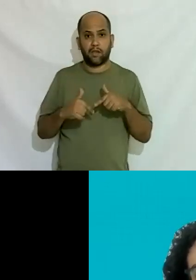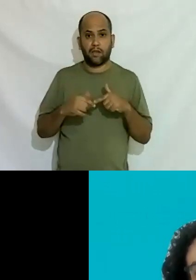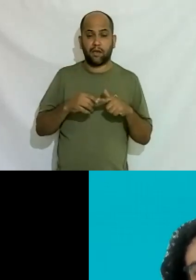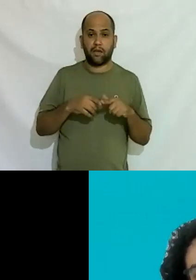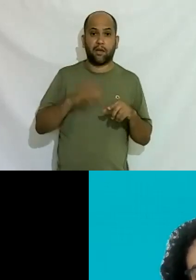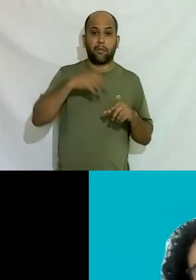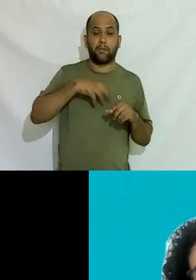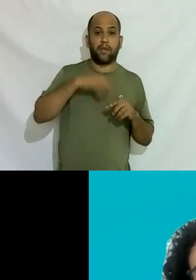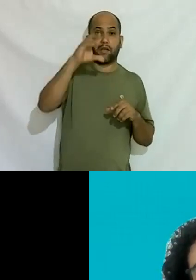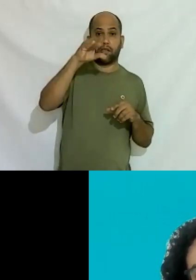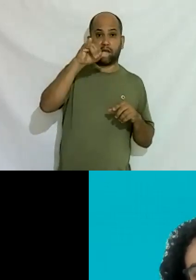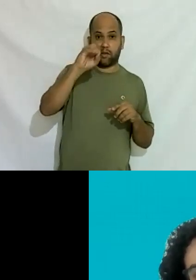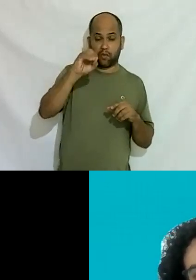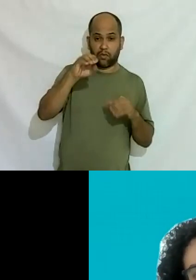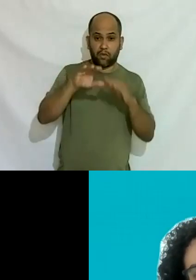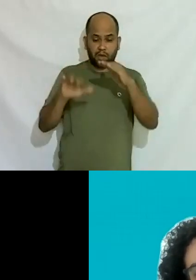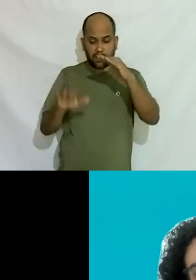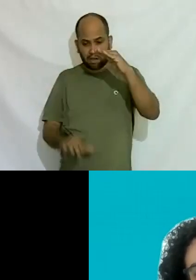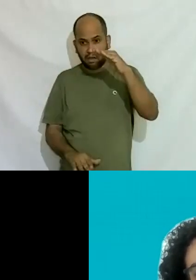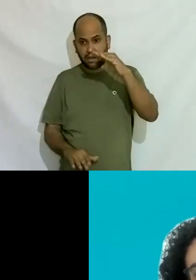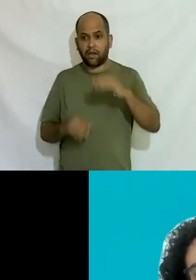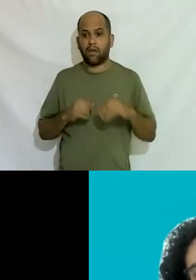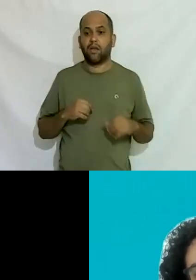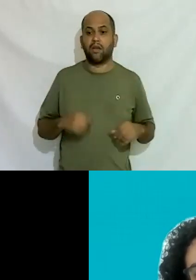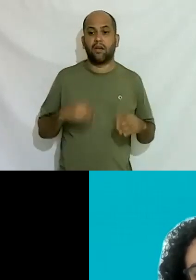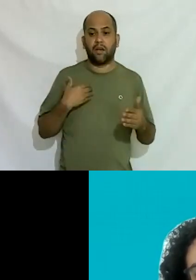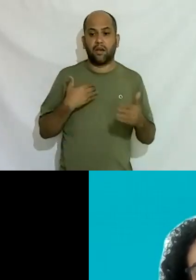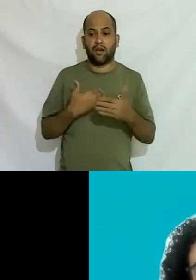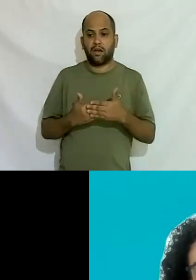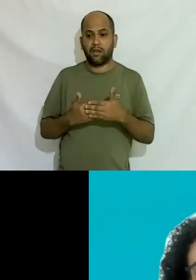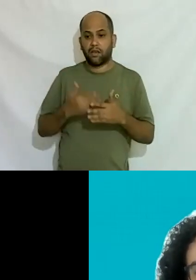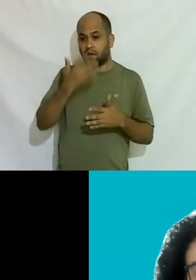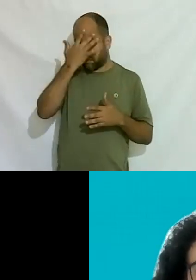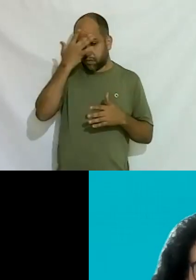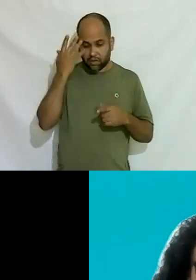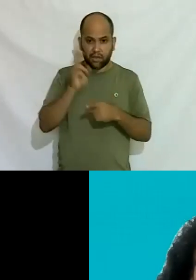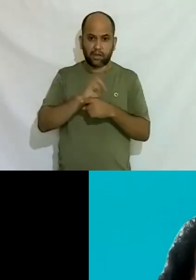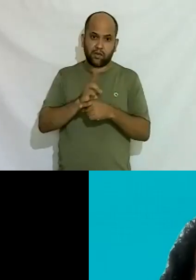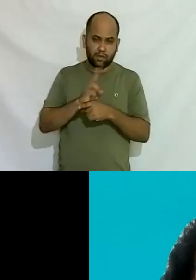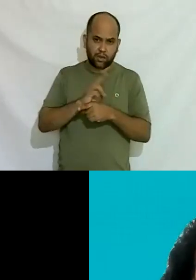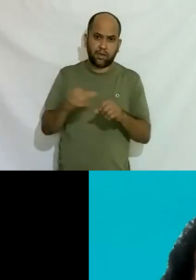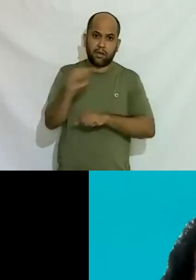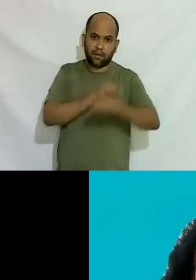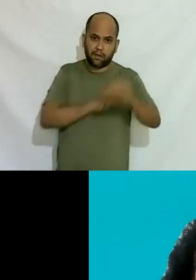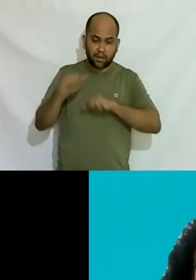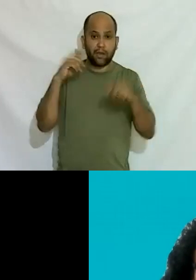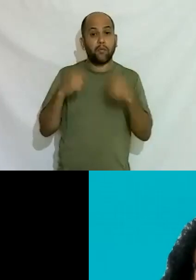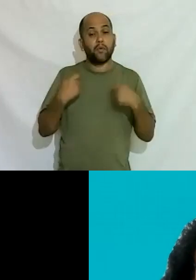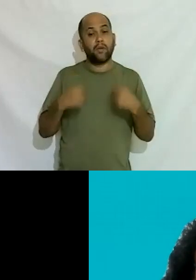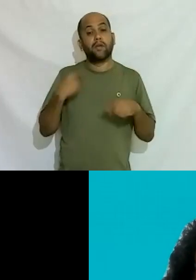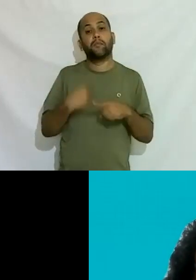de uma ponta a outra desde o CEO até o pessoal da segurança da faxina porque precisa ter isso